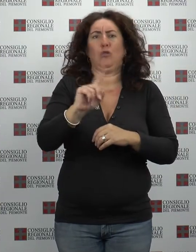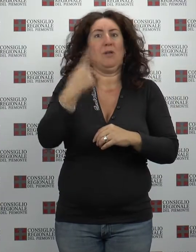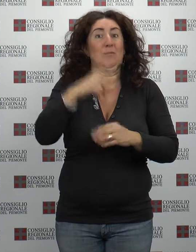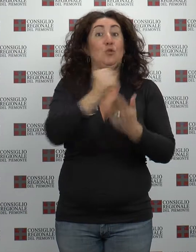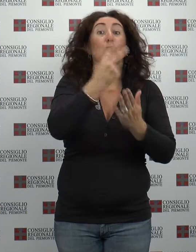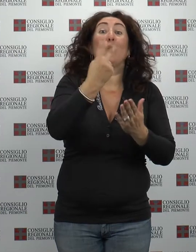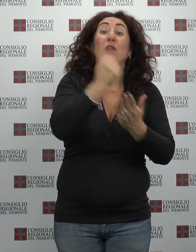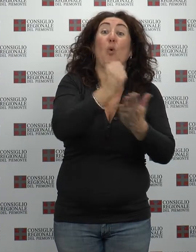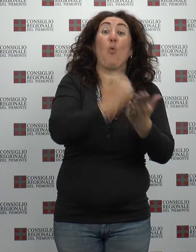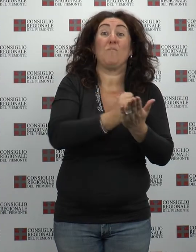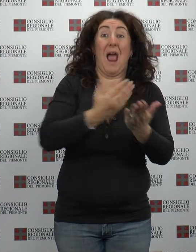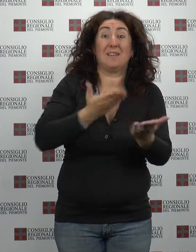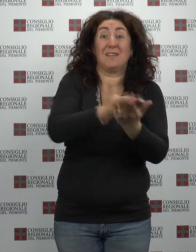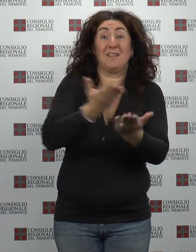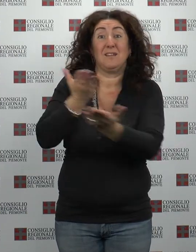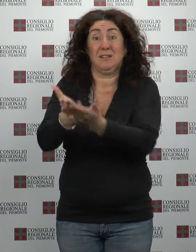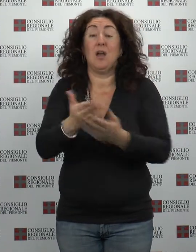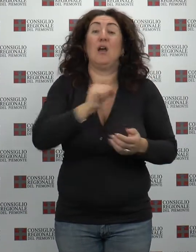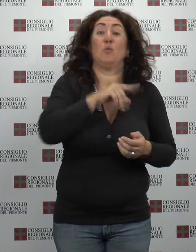dal Partito Democratico e dal Movimento 5 Stelle.